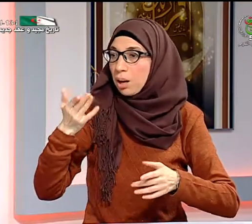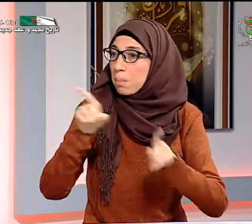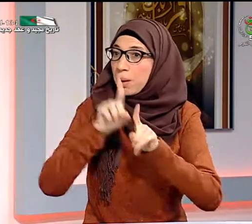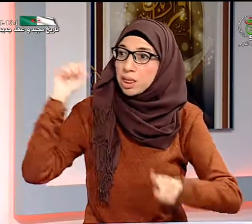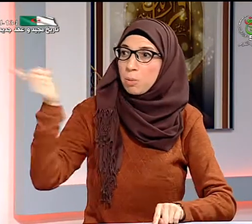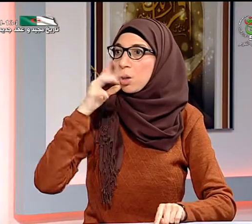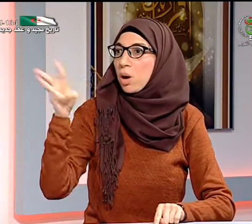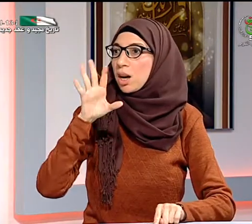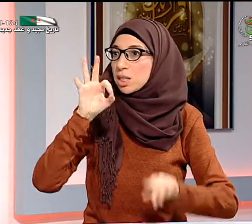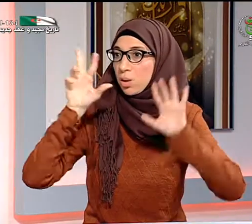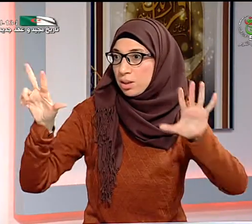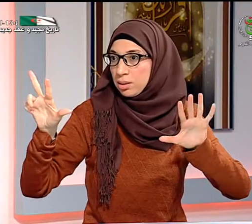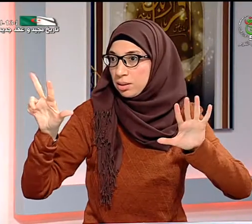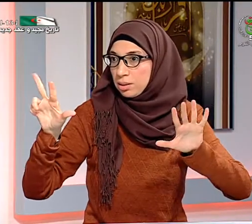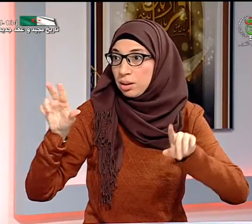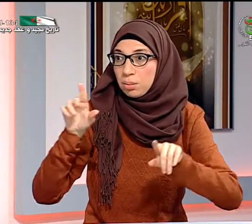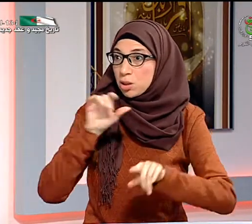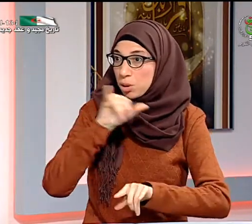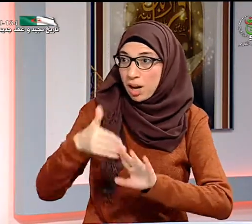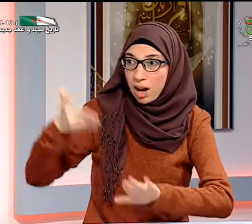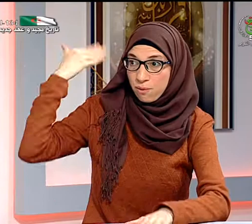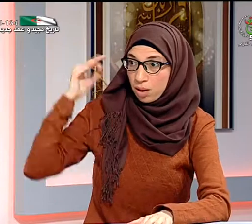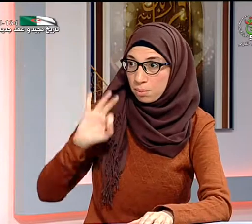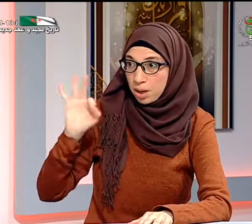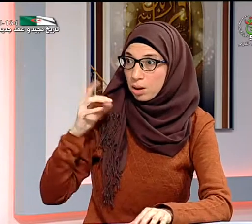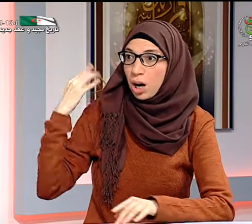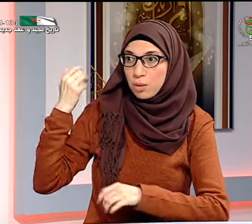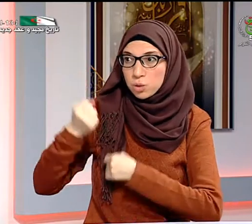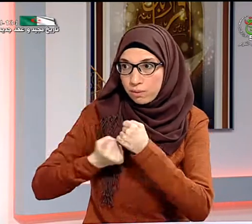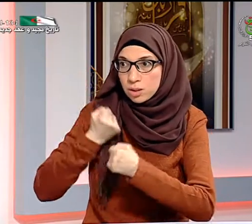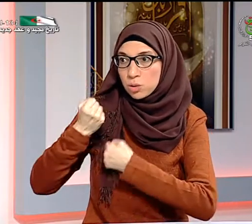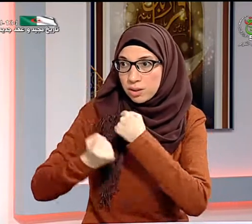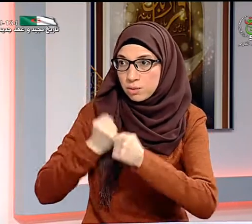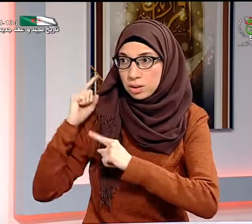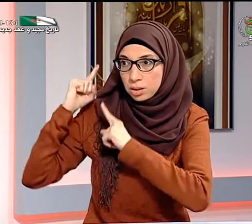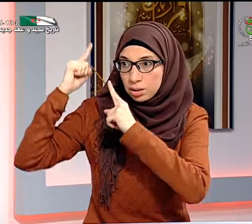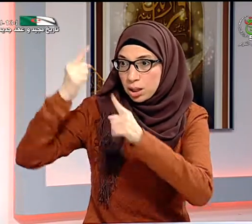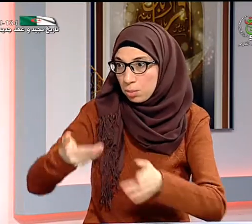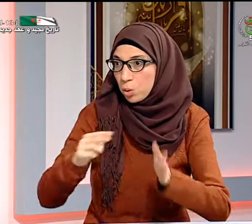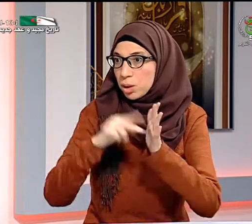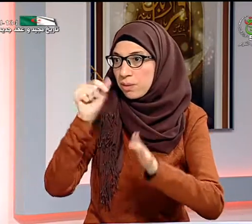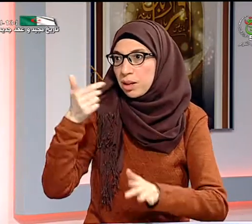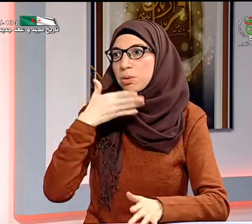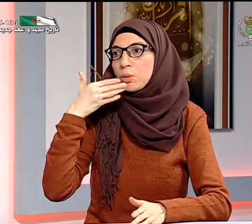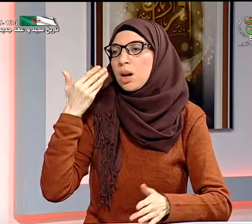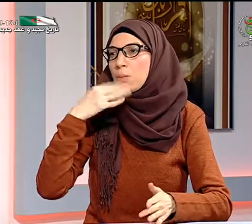من هذا القرار فيما يخص فتح هذه المدرسة لأن حقيقة عايشنا